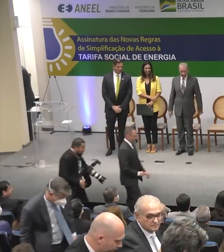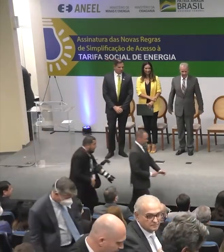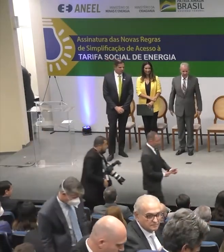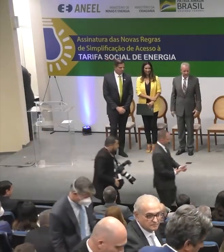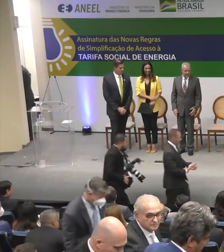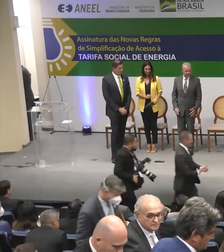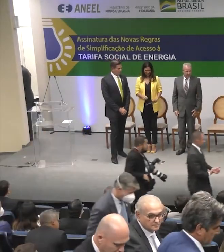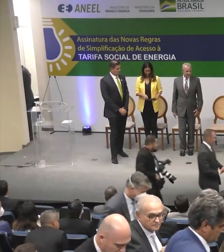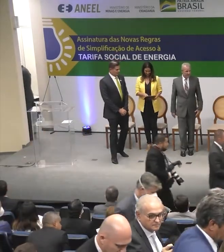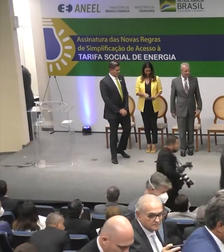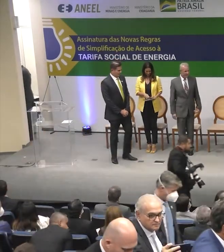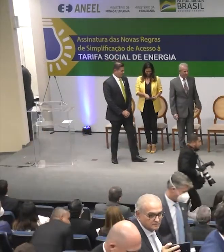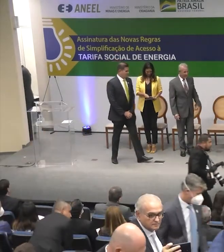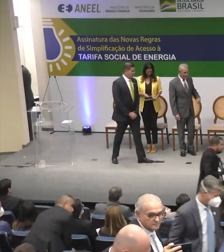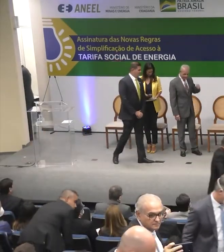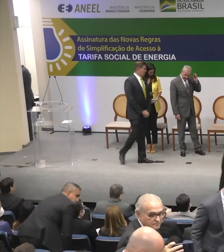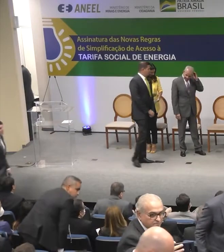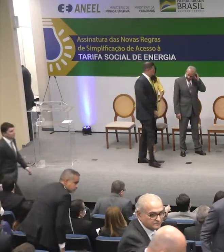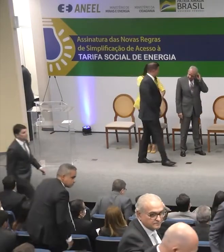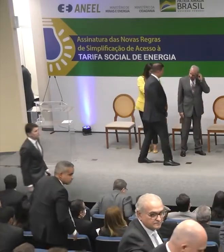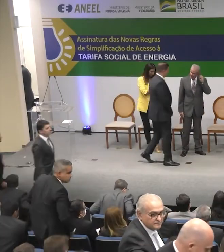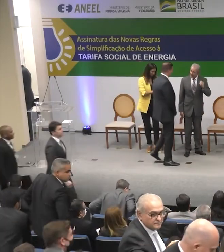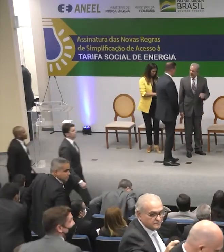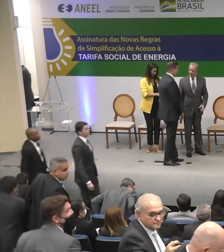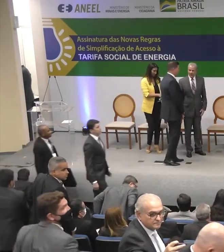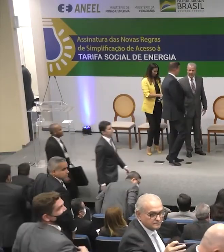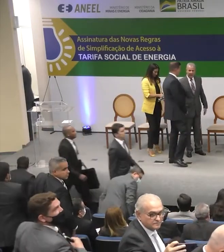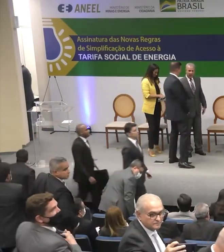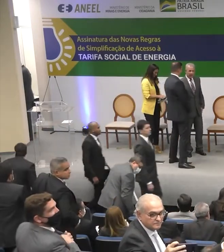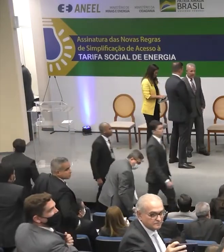Senhoras e senhores, está encerrada a cerimônia.